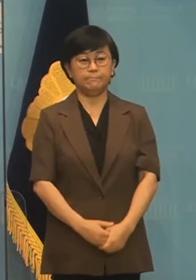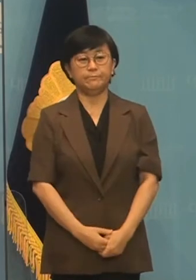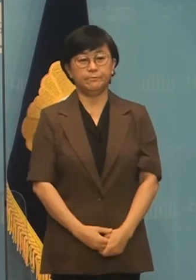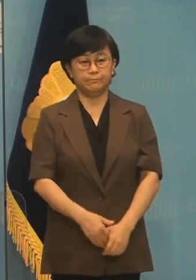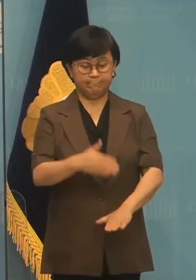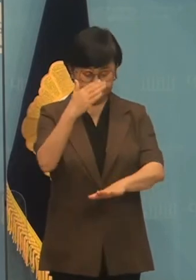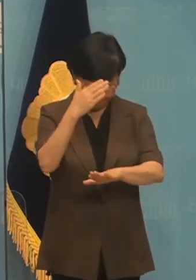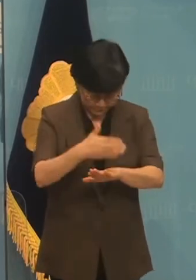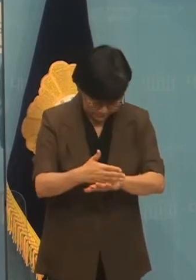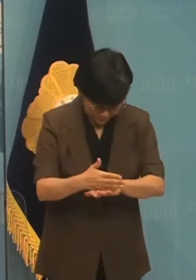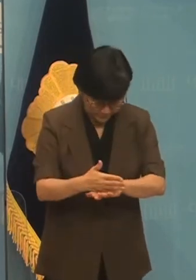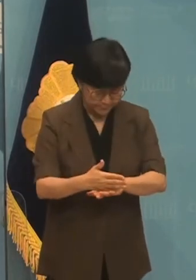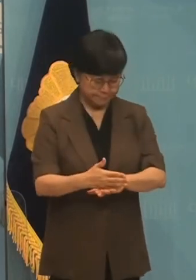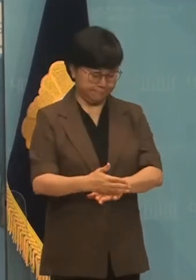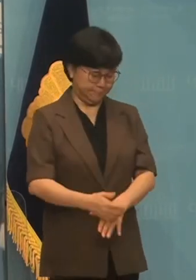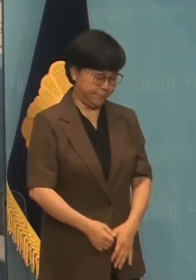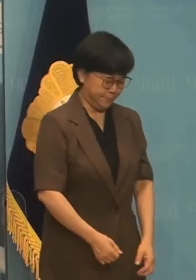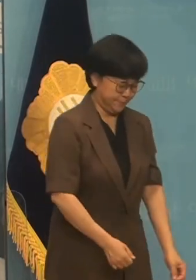이상입니다.